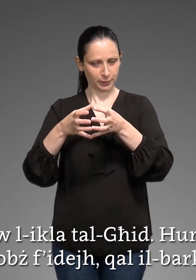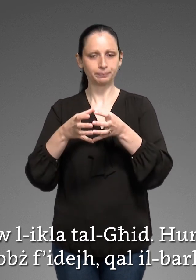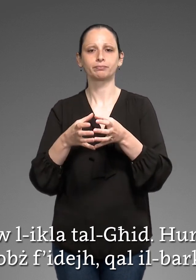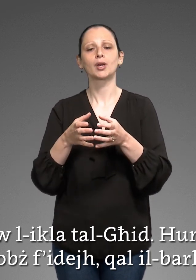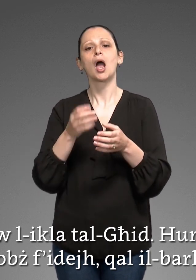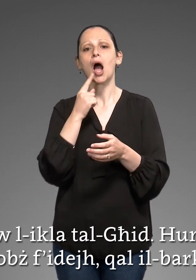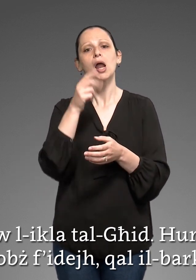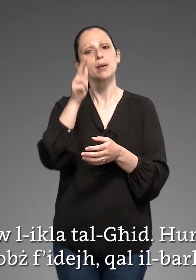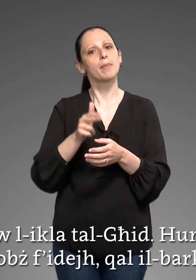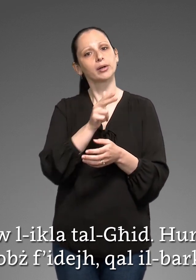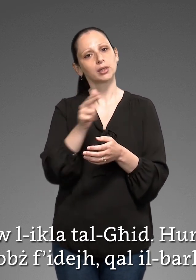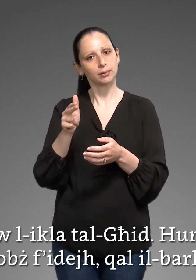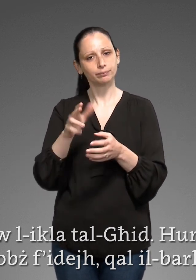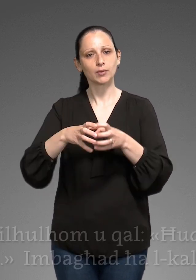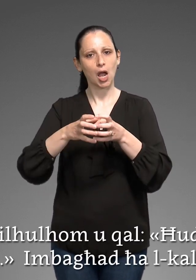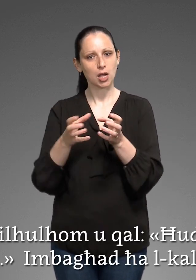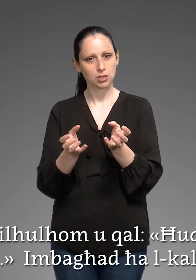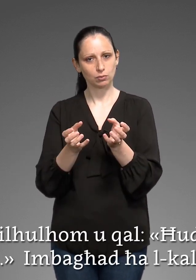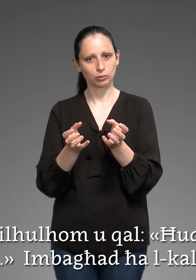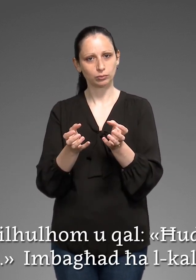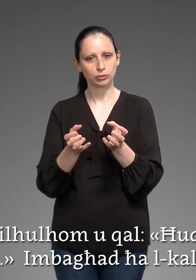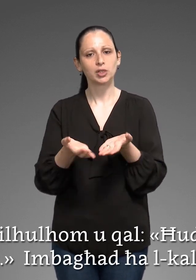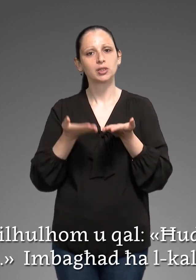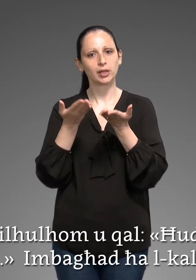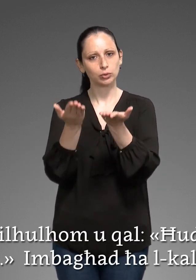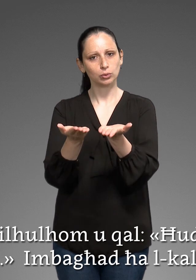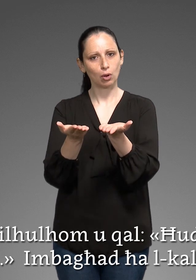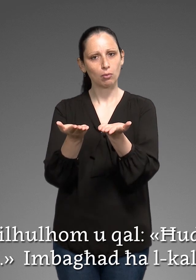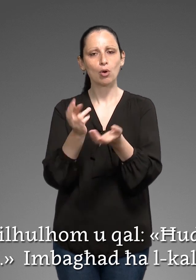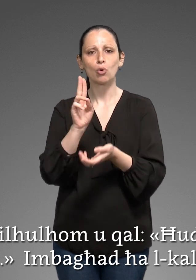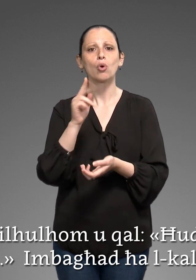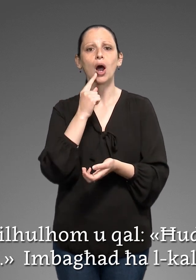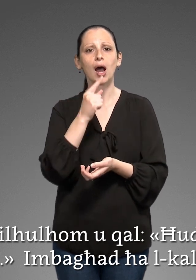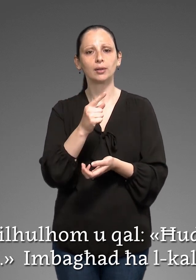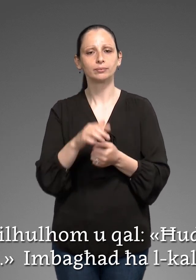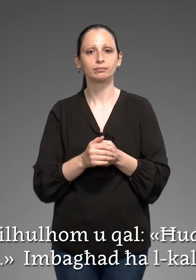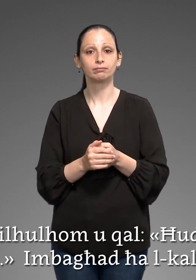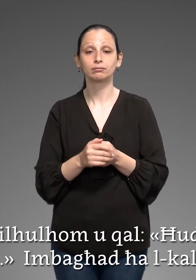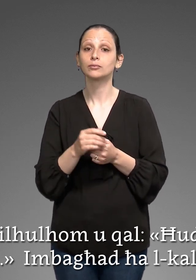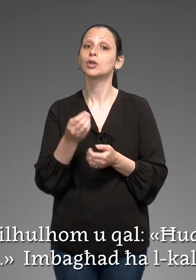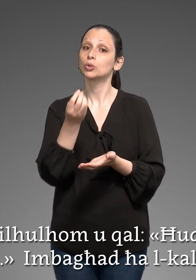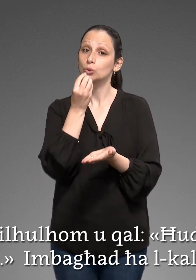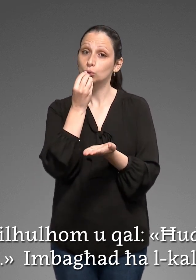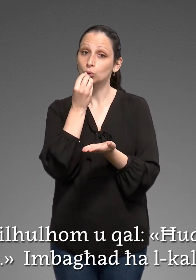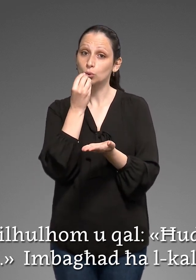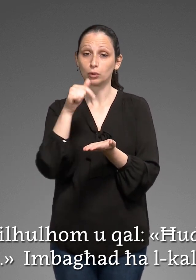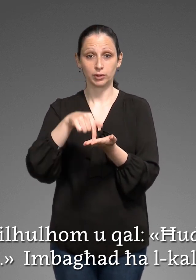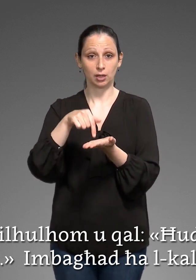-barqa Għasmu N-nammeklu l-wulom U għal Hħudu Daħnu jismi